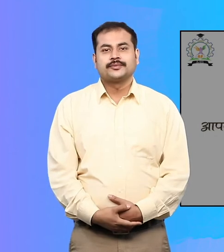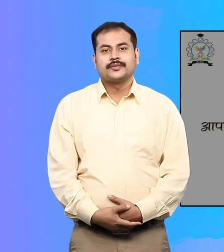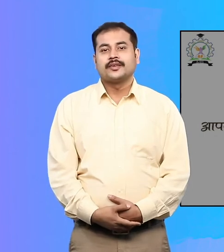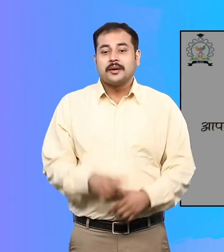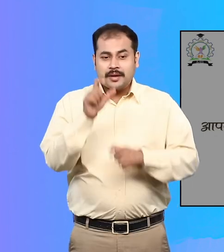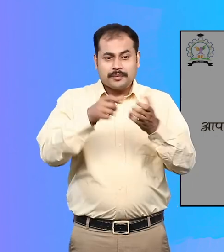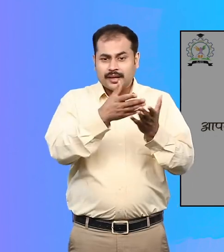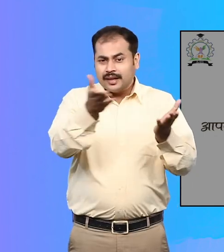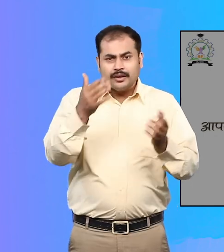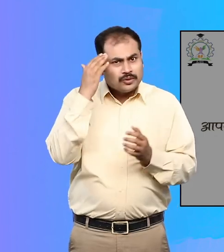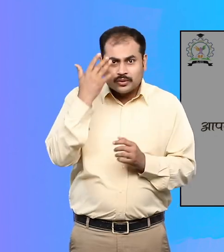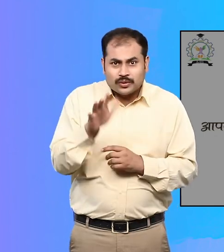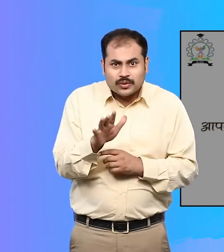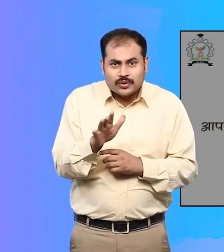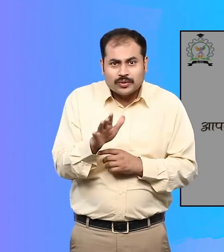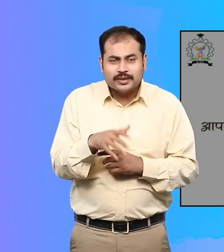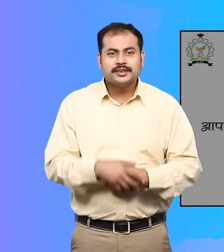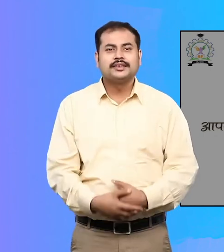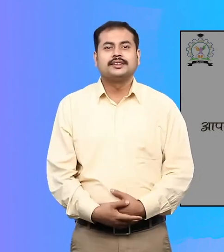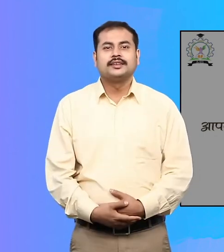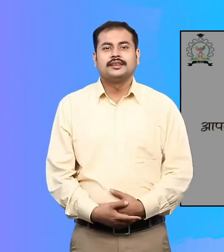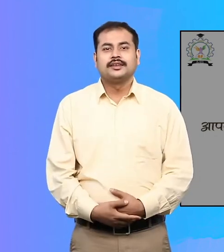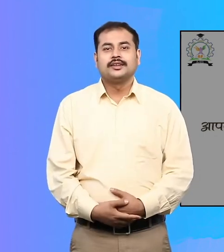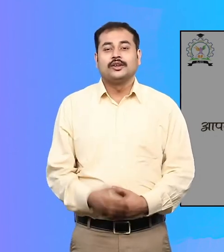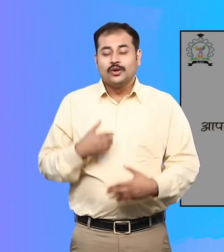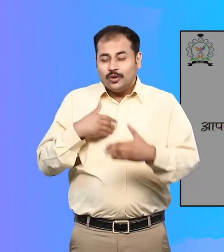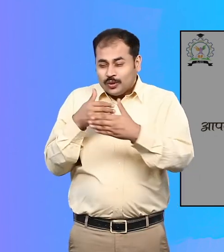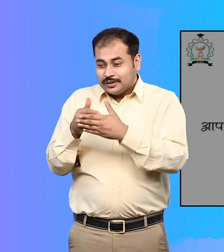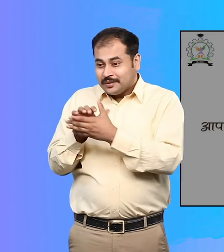अन्जान व्यक्ति करीबी दोस्त